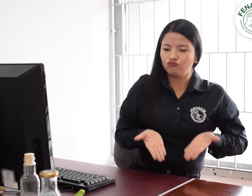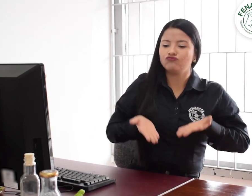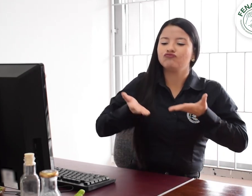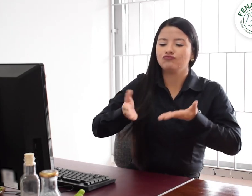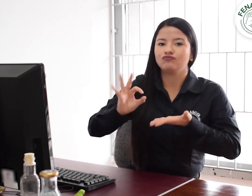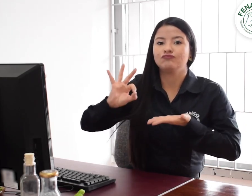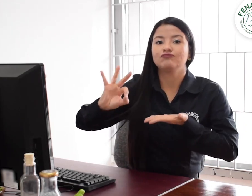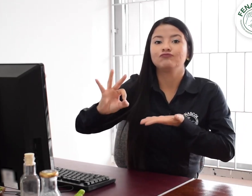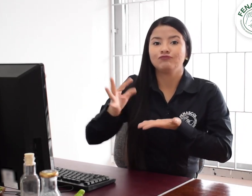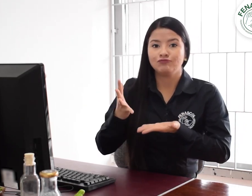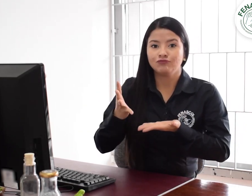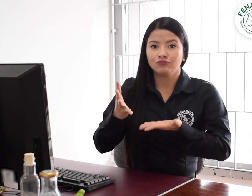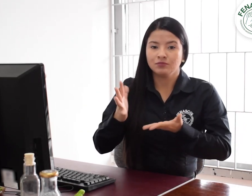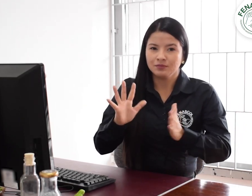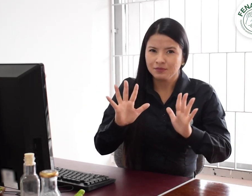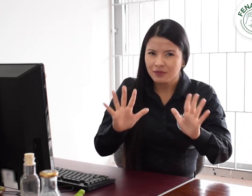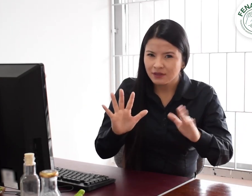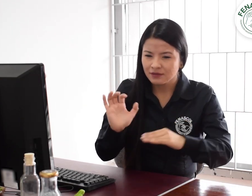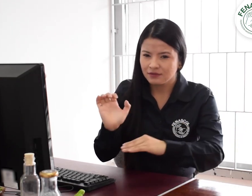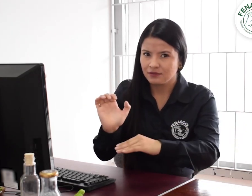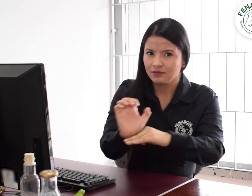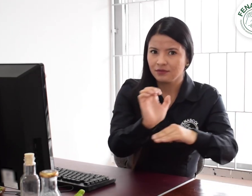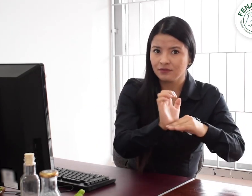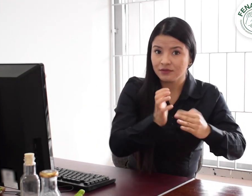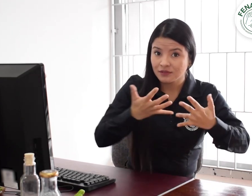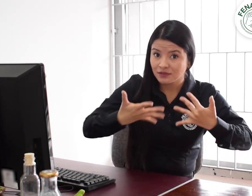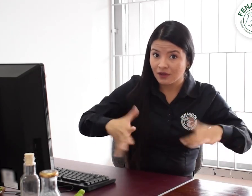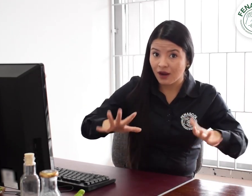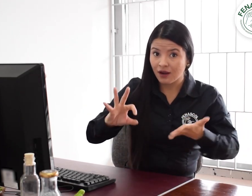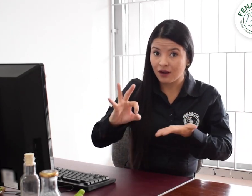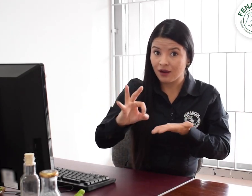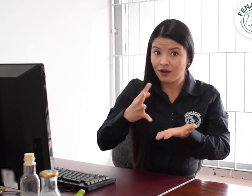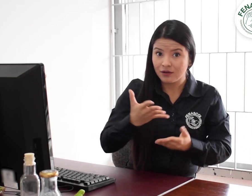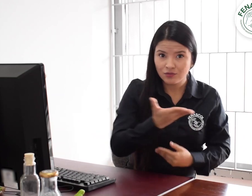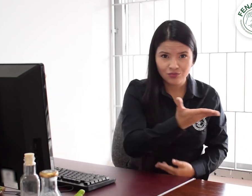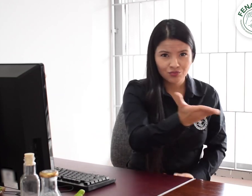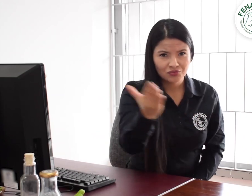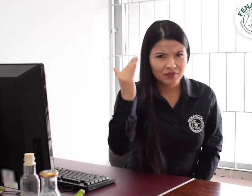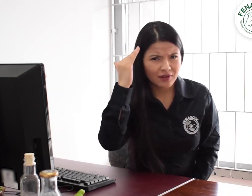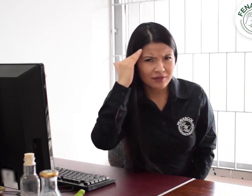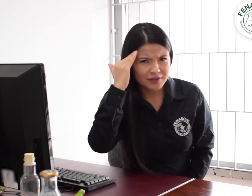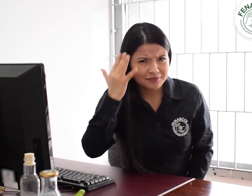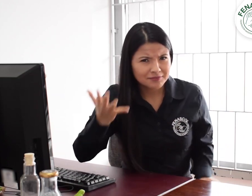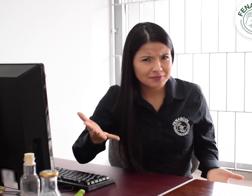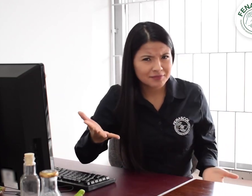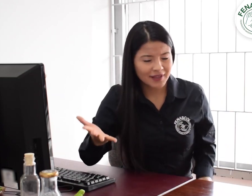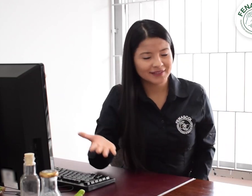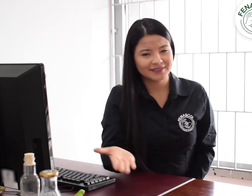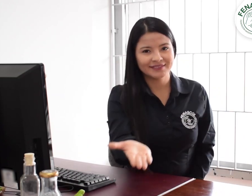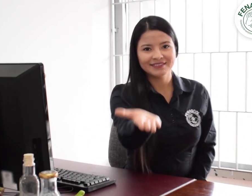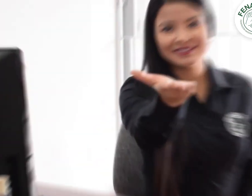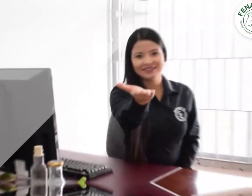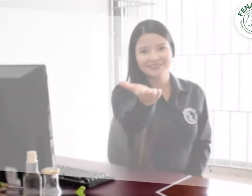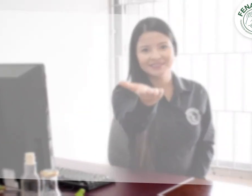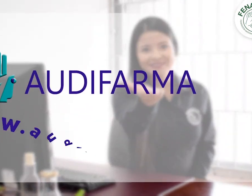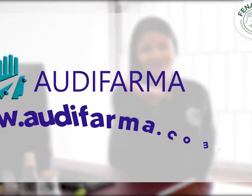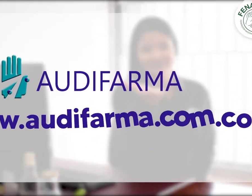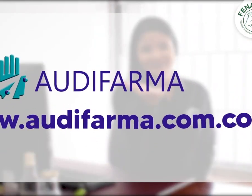presenciales. ¿Sabes cuáles entidades cuentan con Servir? Acá te las presentamos.